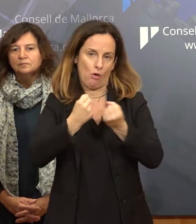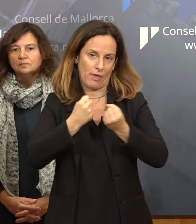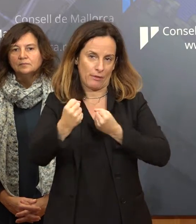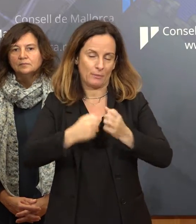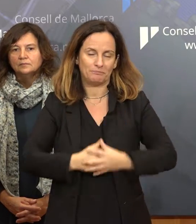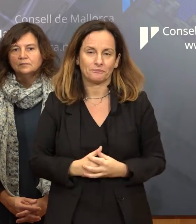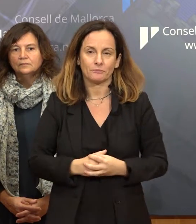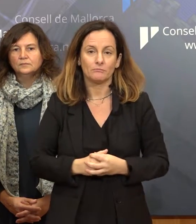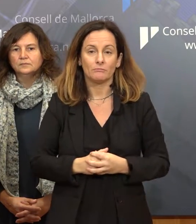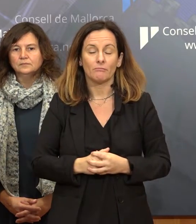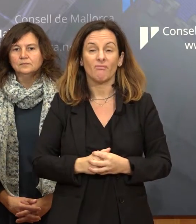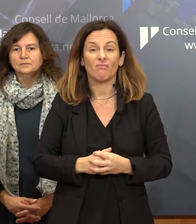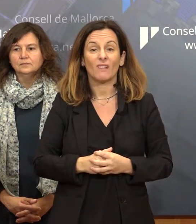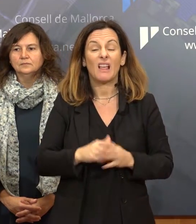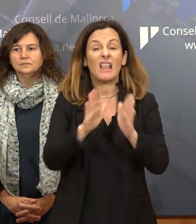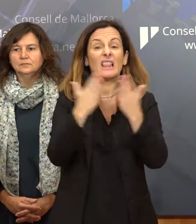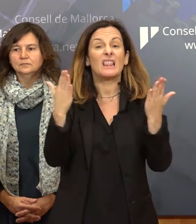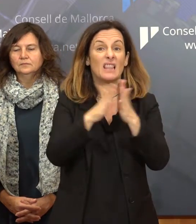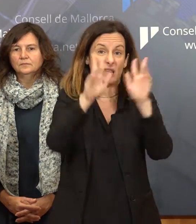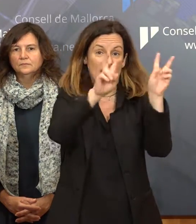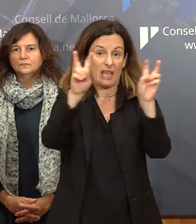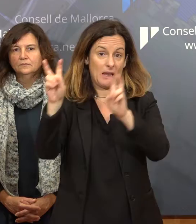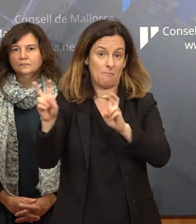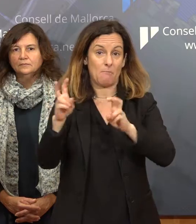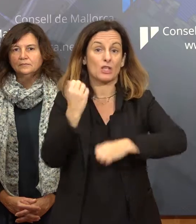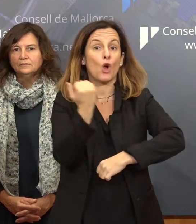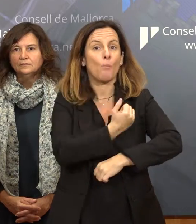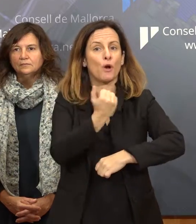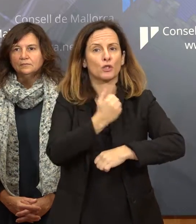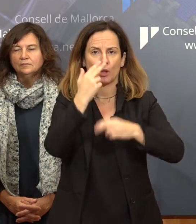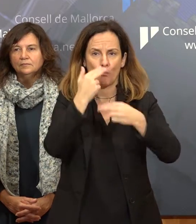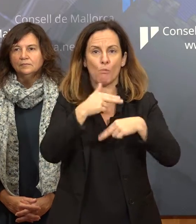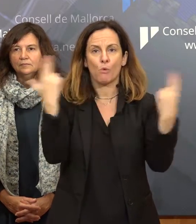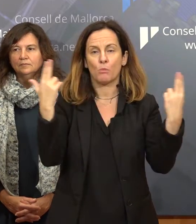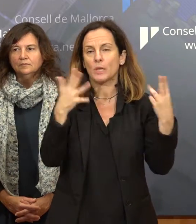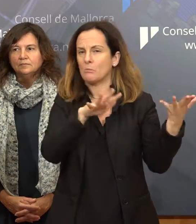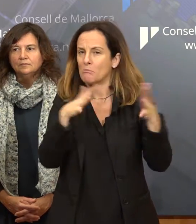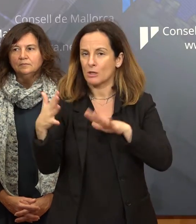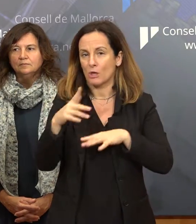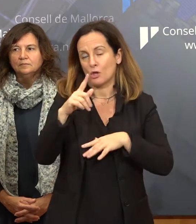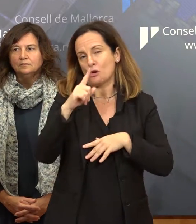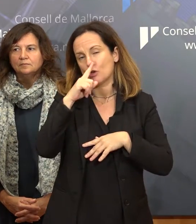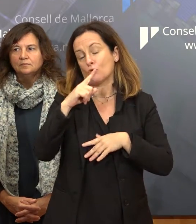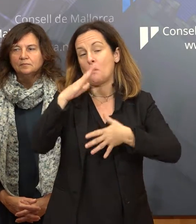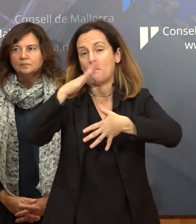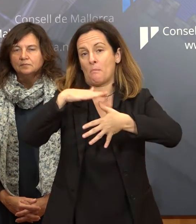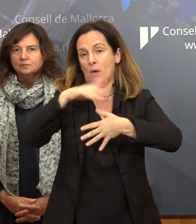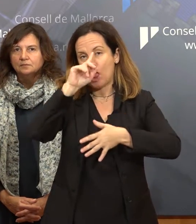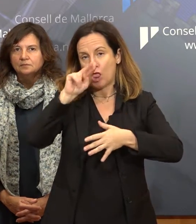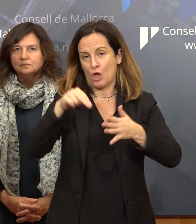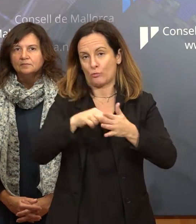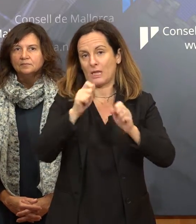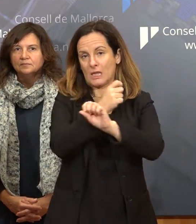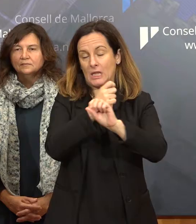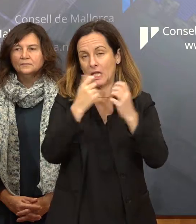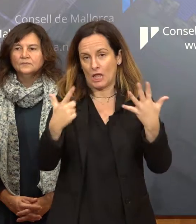El temari de les oposicions es donarà a conèixer previsiblement a principis de 2018. El procediment de les